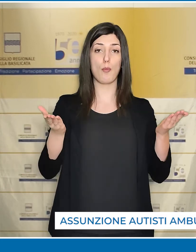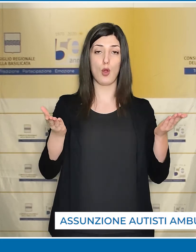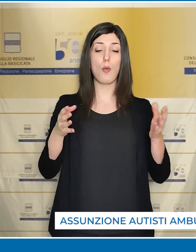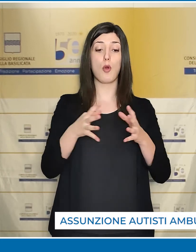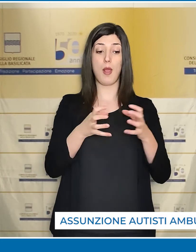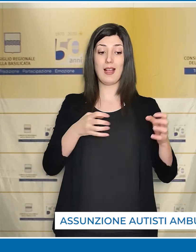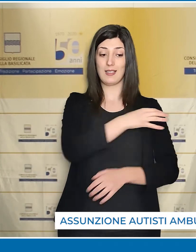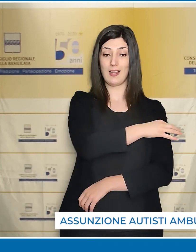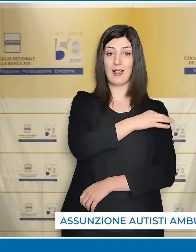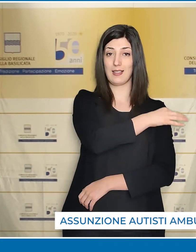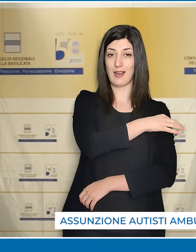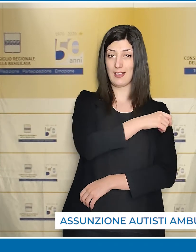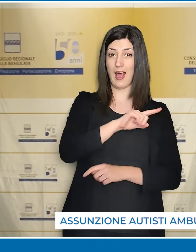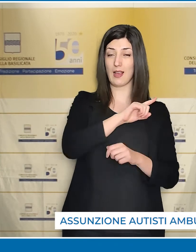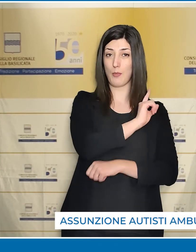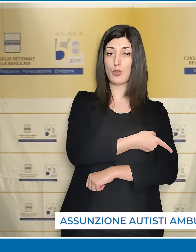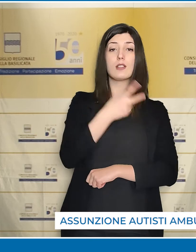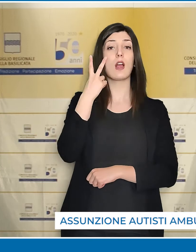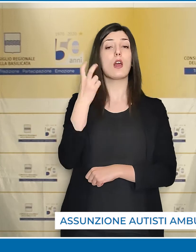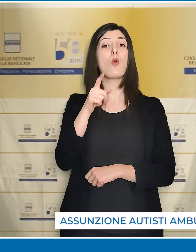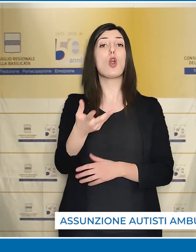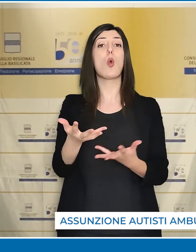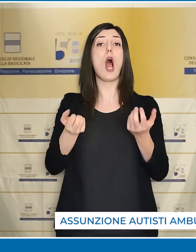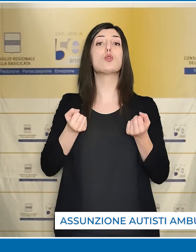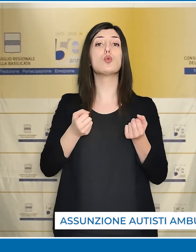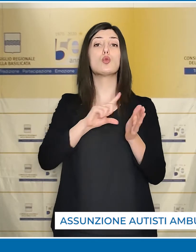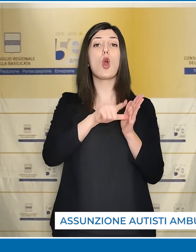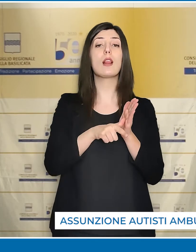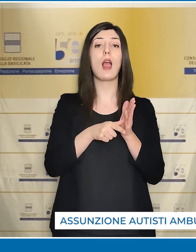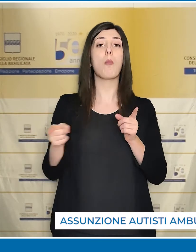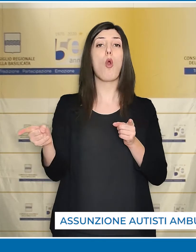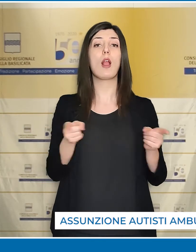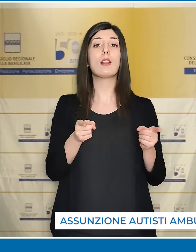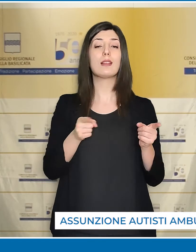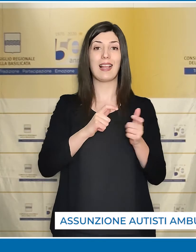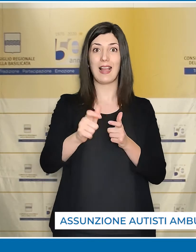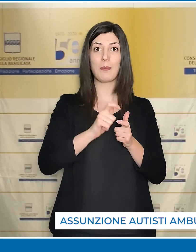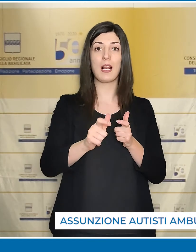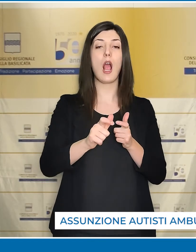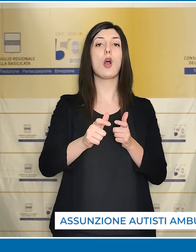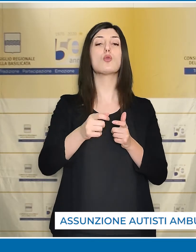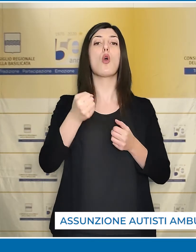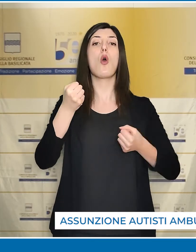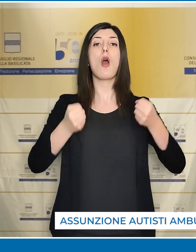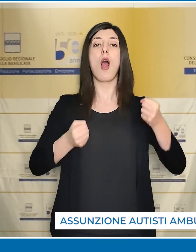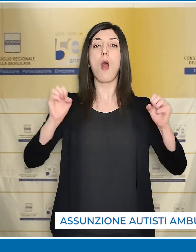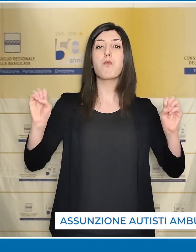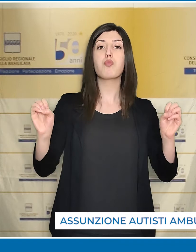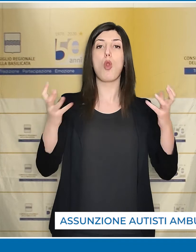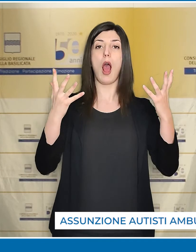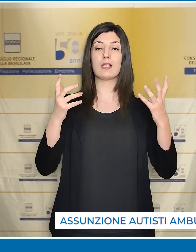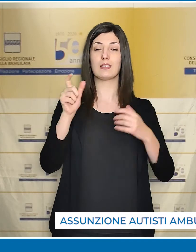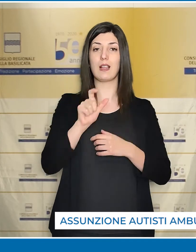'azienda sanitaria di Potenza per assunzioni a tempo indeterminato di autisti di